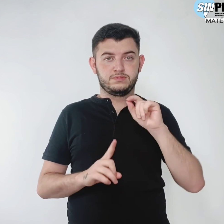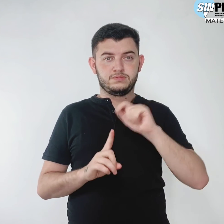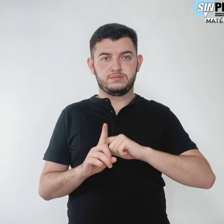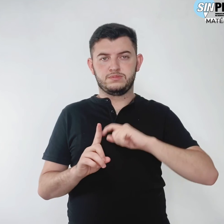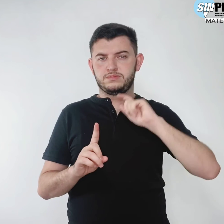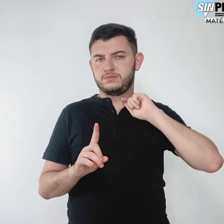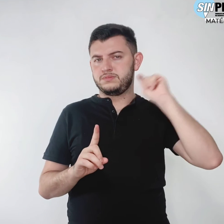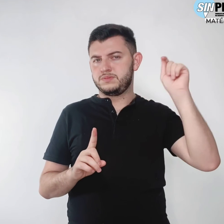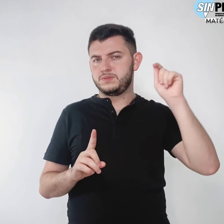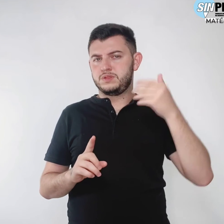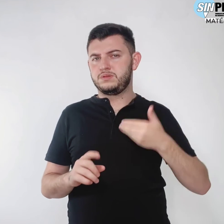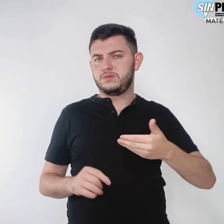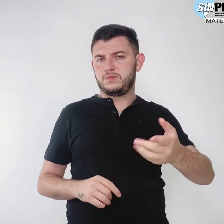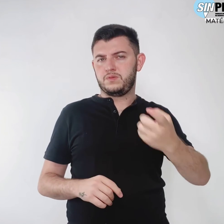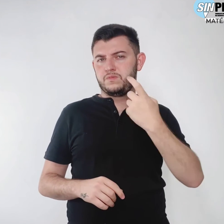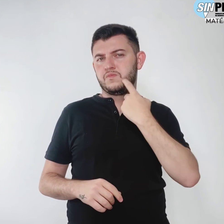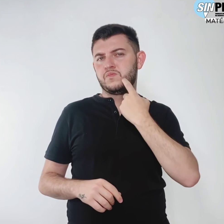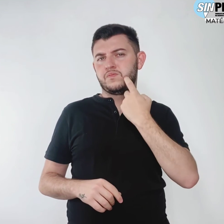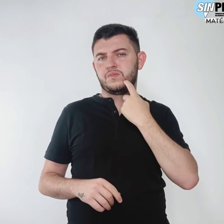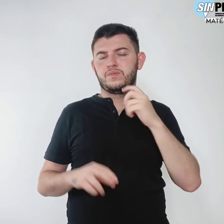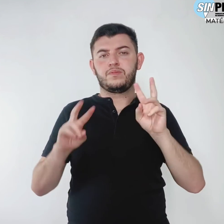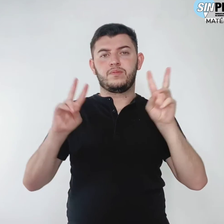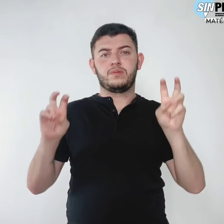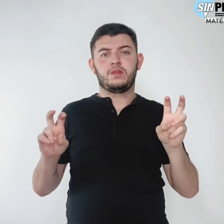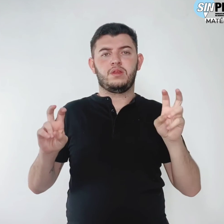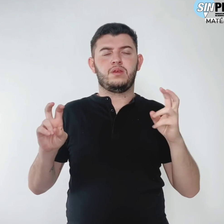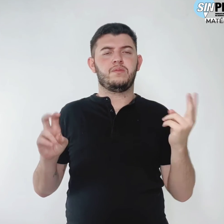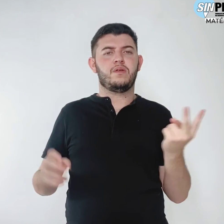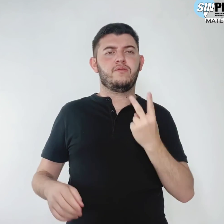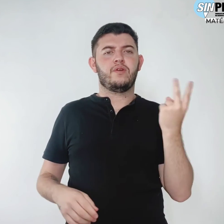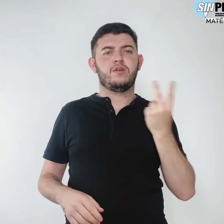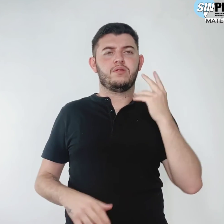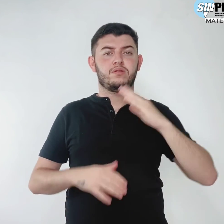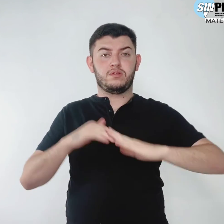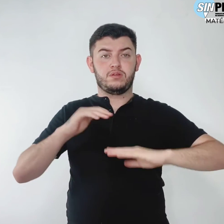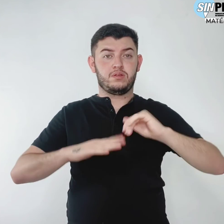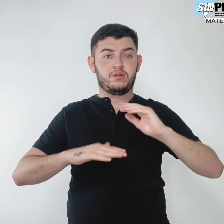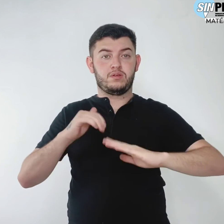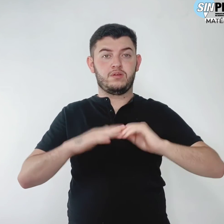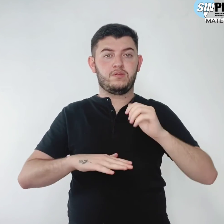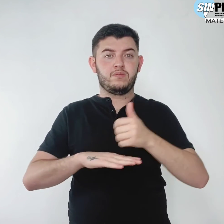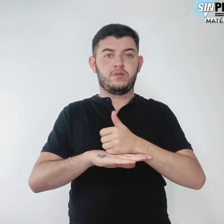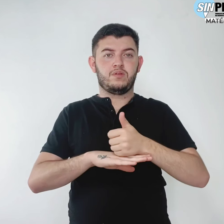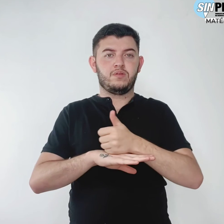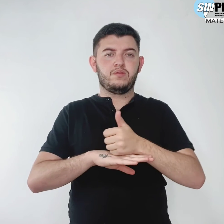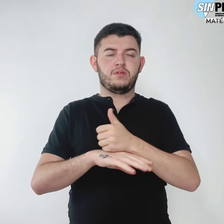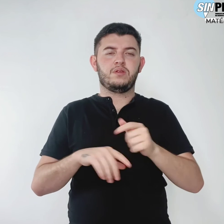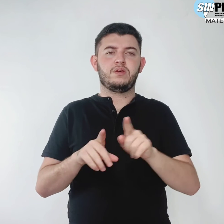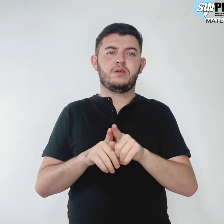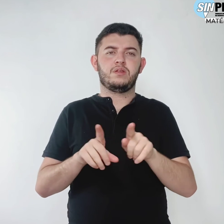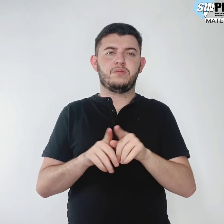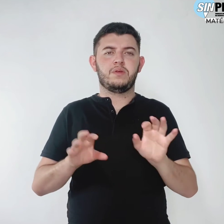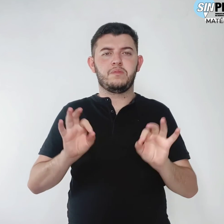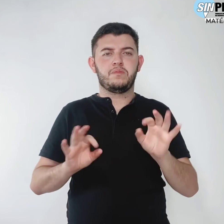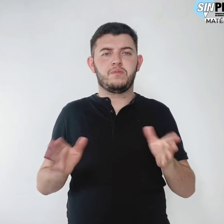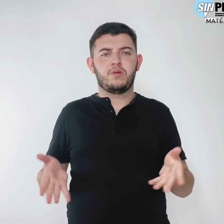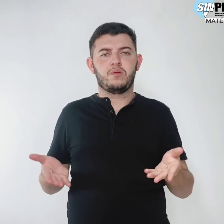abril, sexta-feira. Temas Valorização profissional e promoção da escola